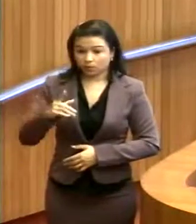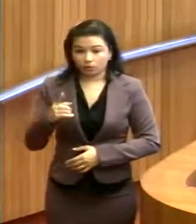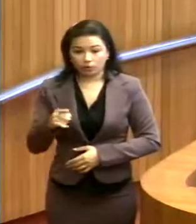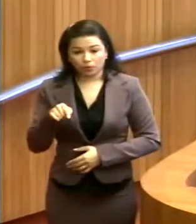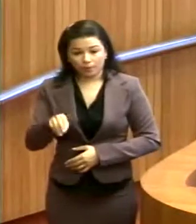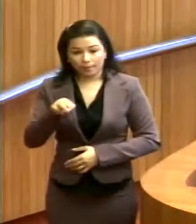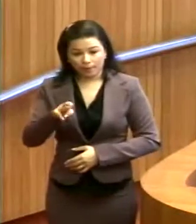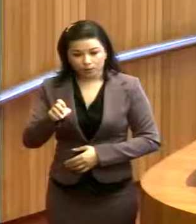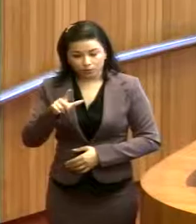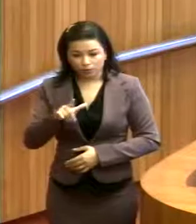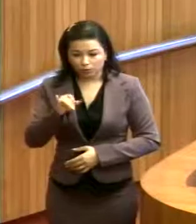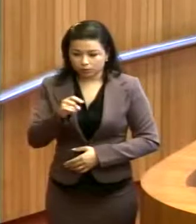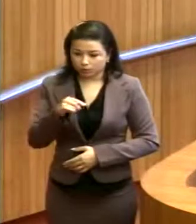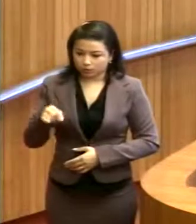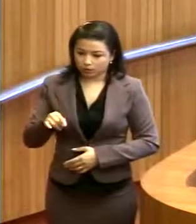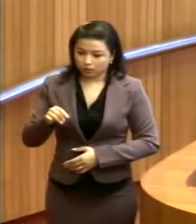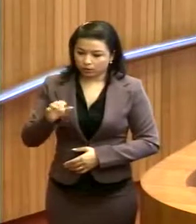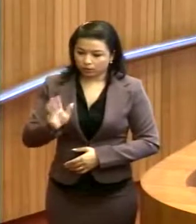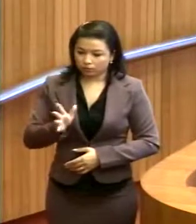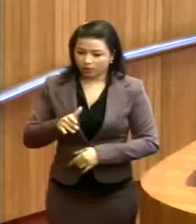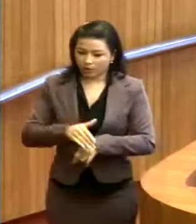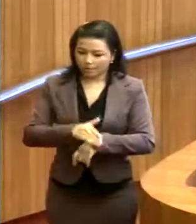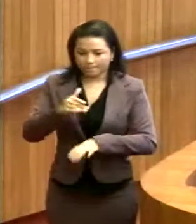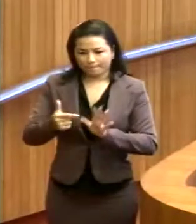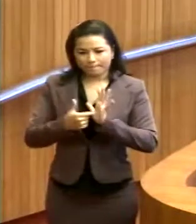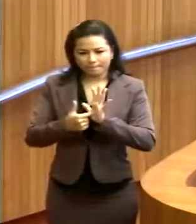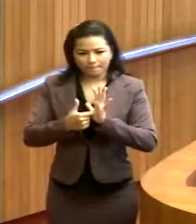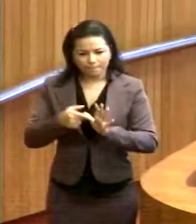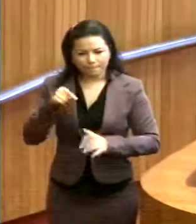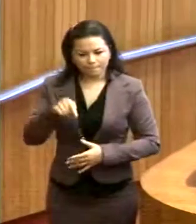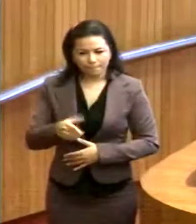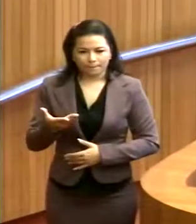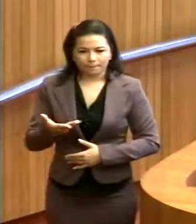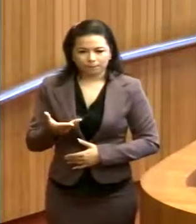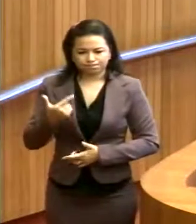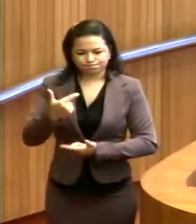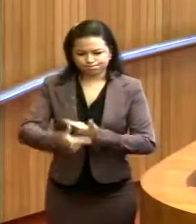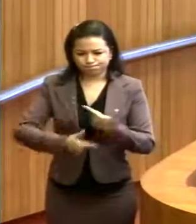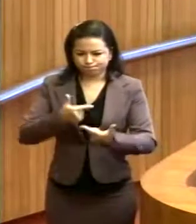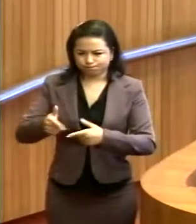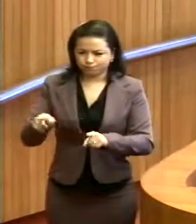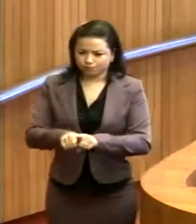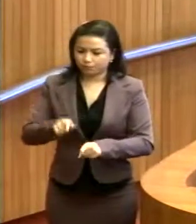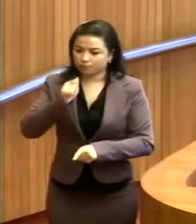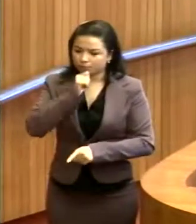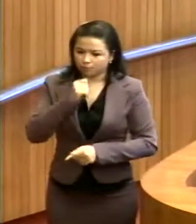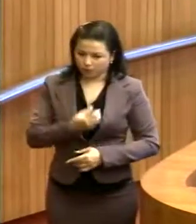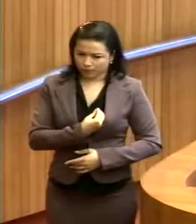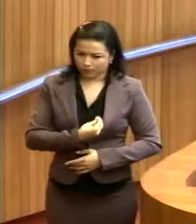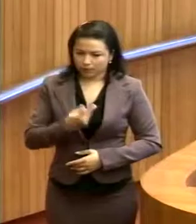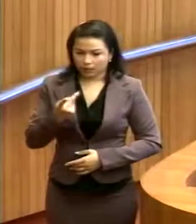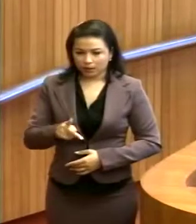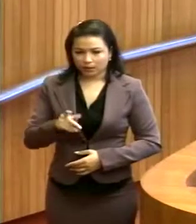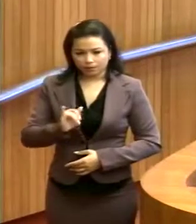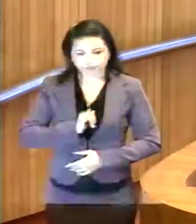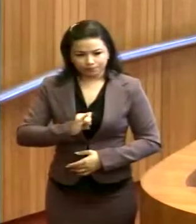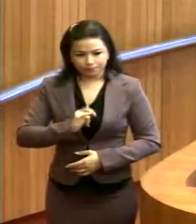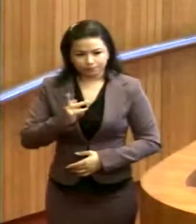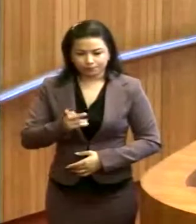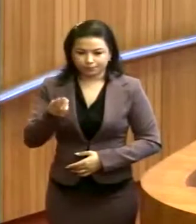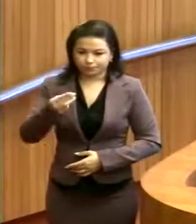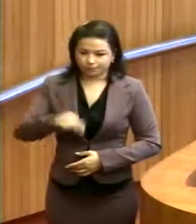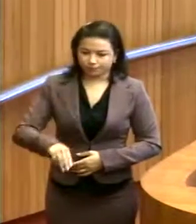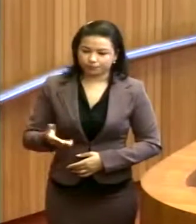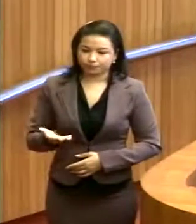Manuel da Conceição, como maior expressão dessa luta. E ainda vivo. Lá, a Imperatriz do